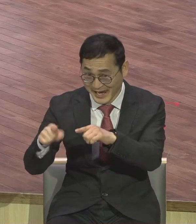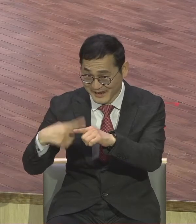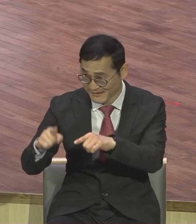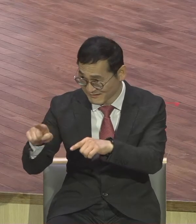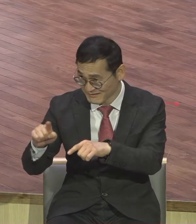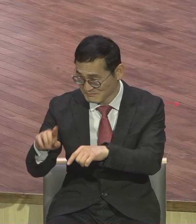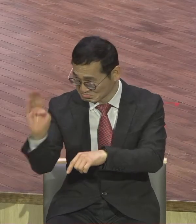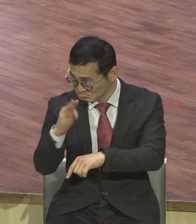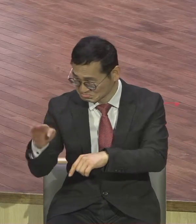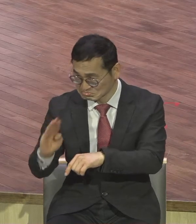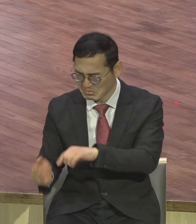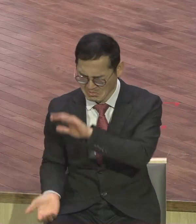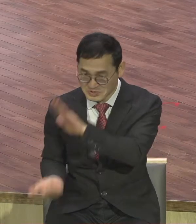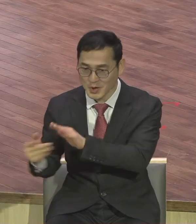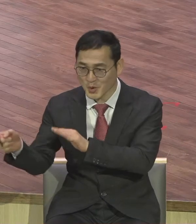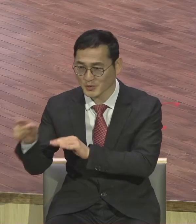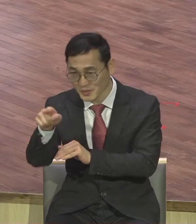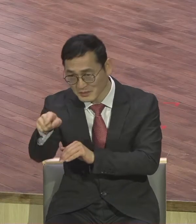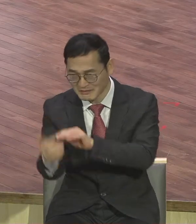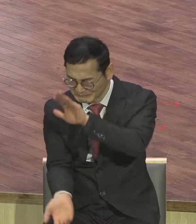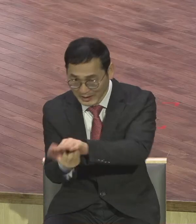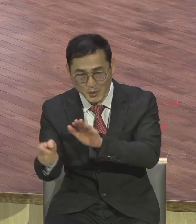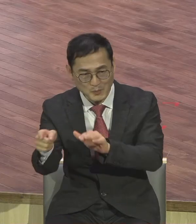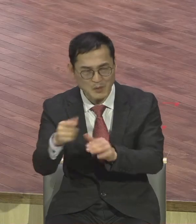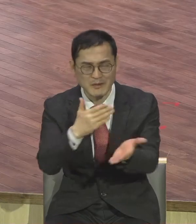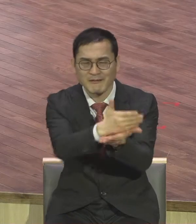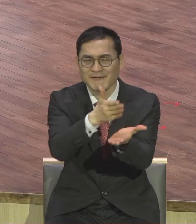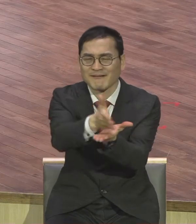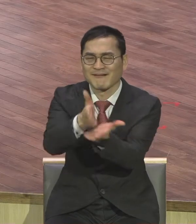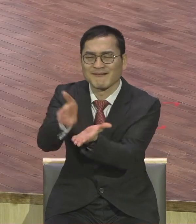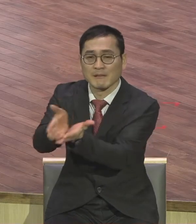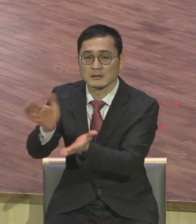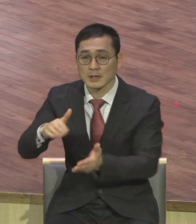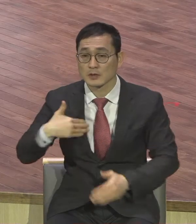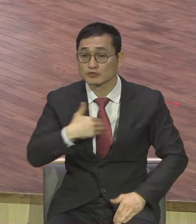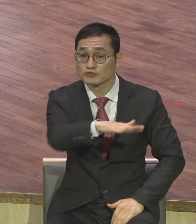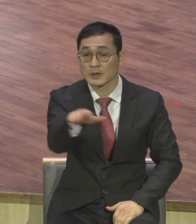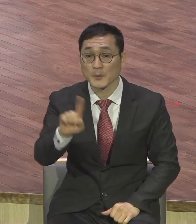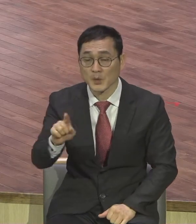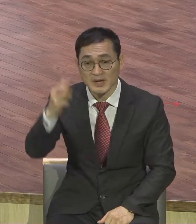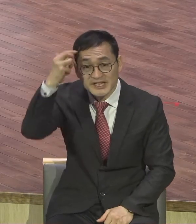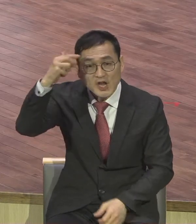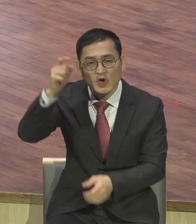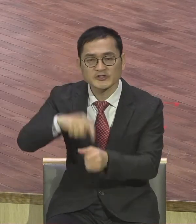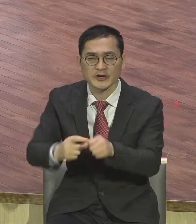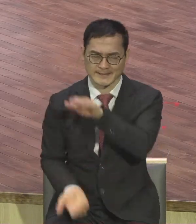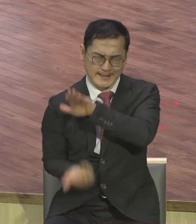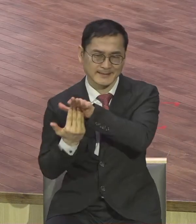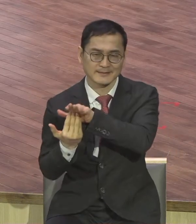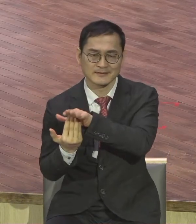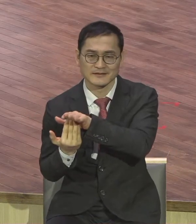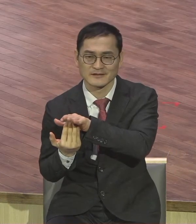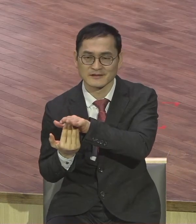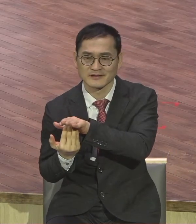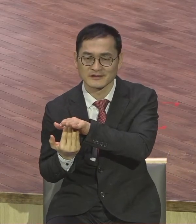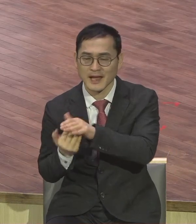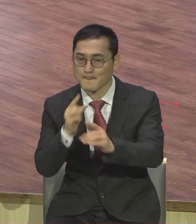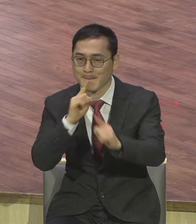무엇보다도 뭐요 영적 달인 말씀의 달인이 돼야 돼요 말씀의